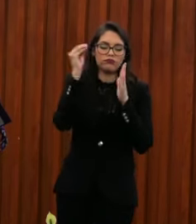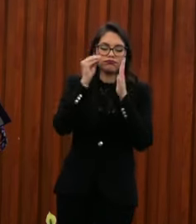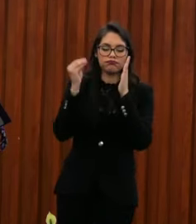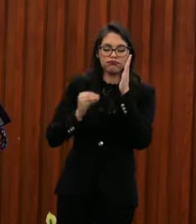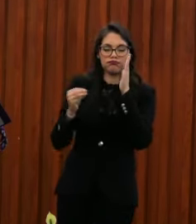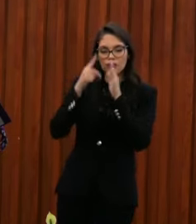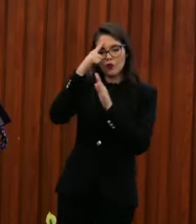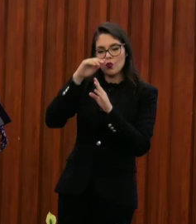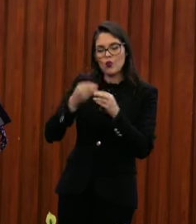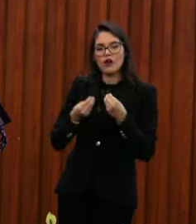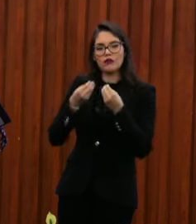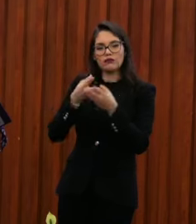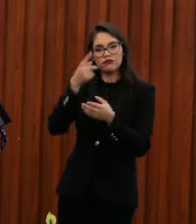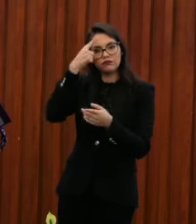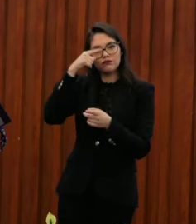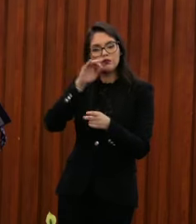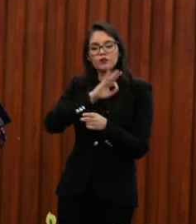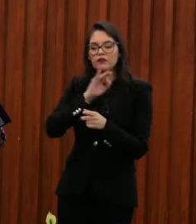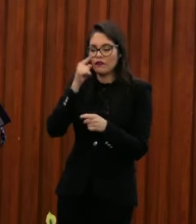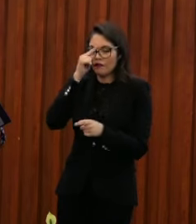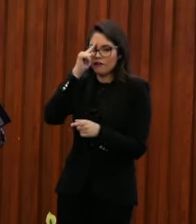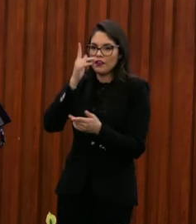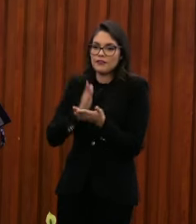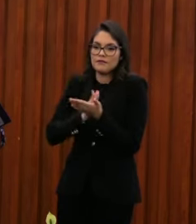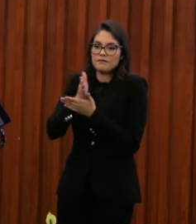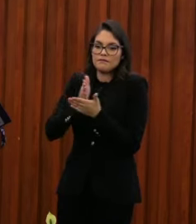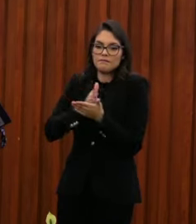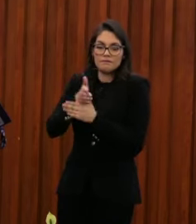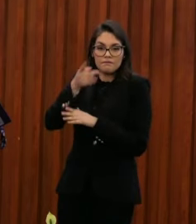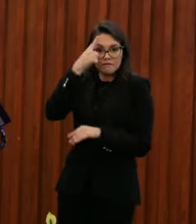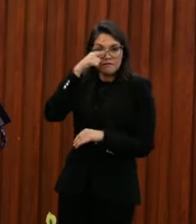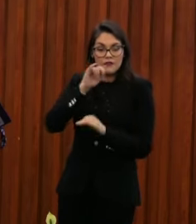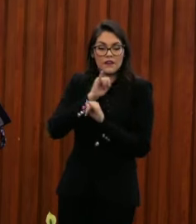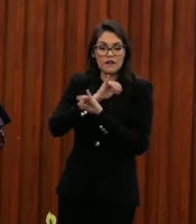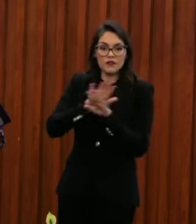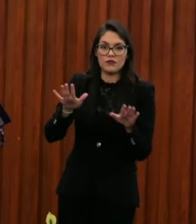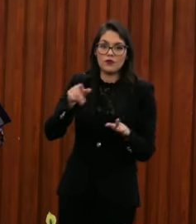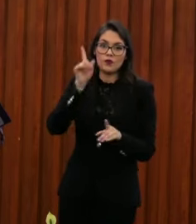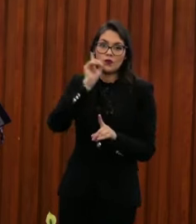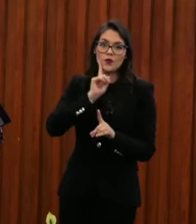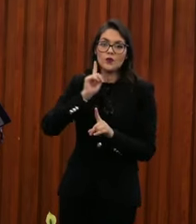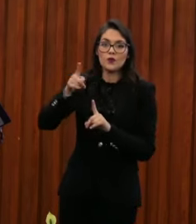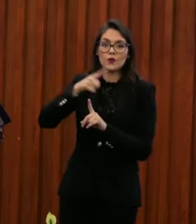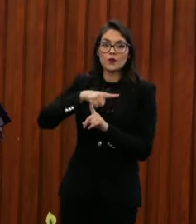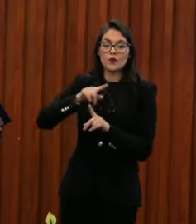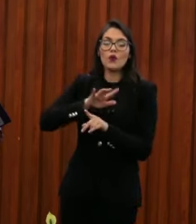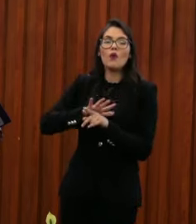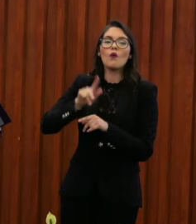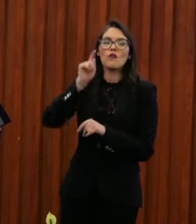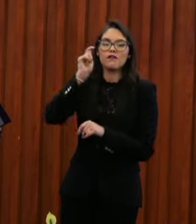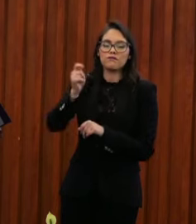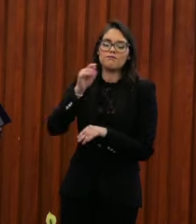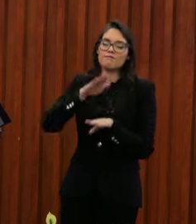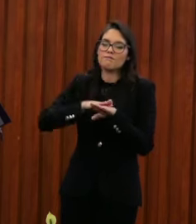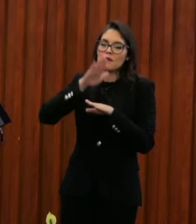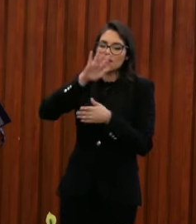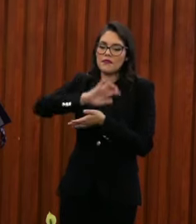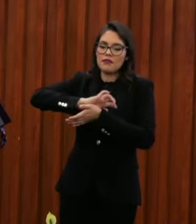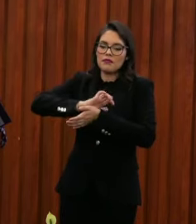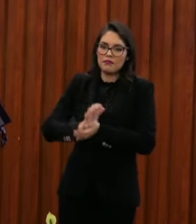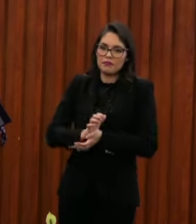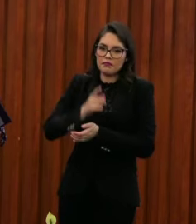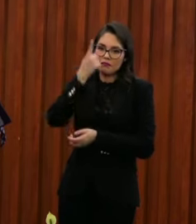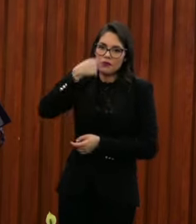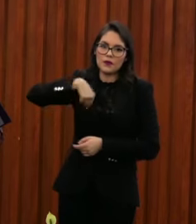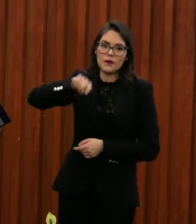favorecer el acceso a la información de las mujeres y la sociedad en general sobre el fenómeno discriminatorio y de violencia hacia